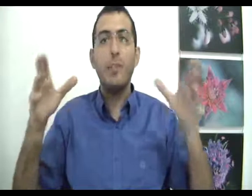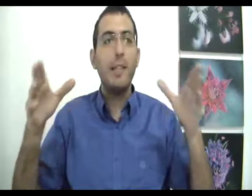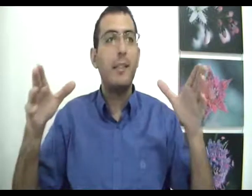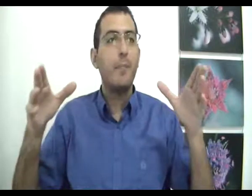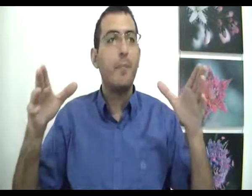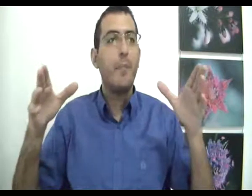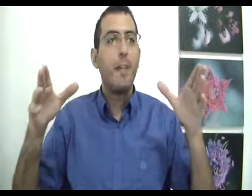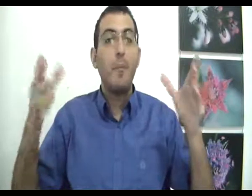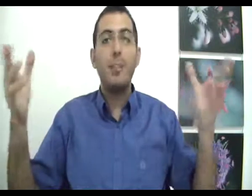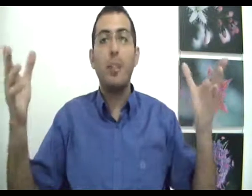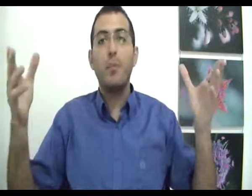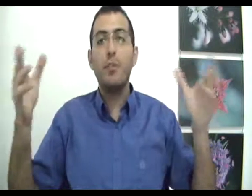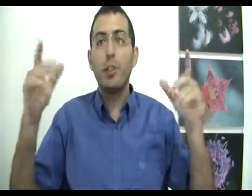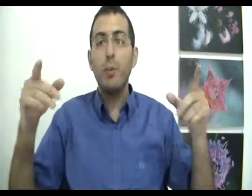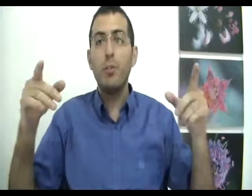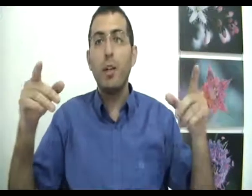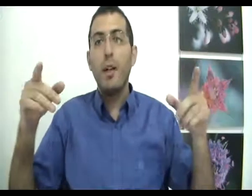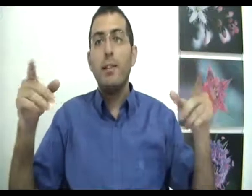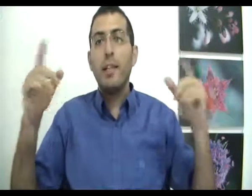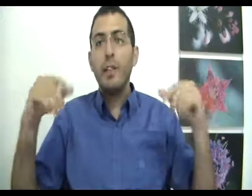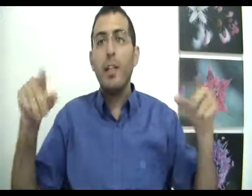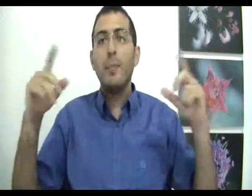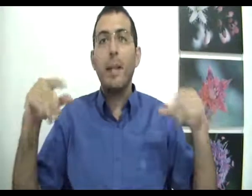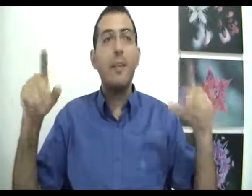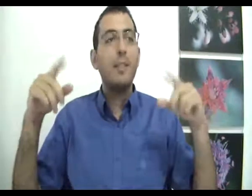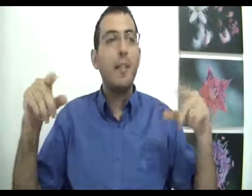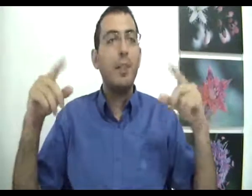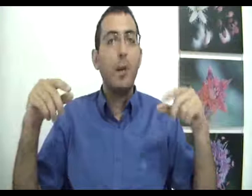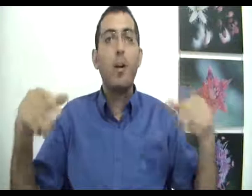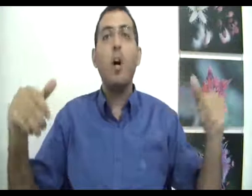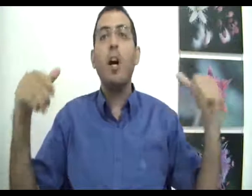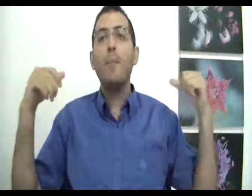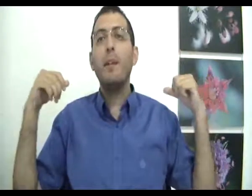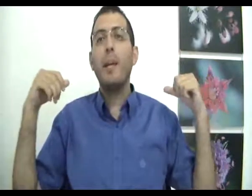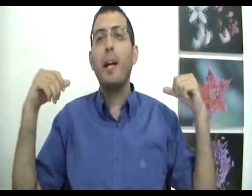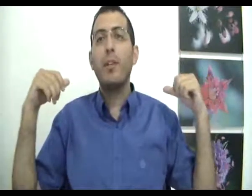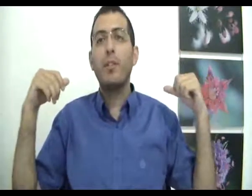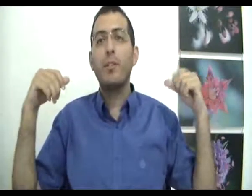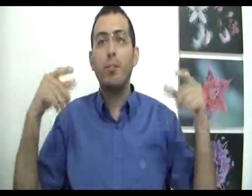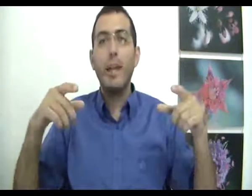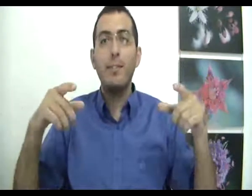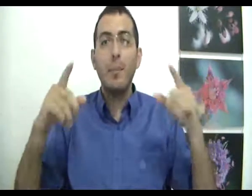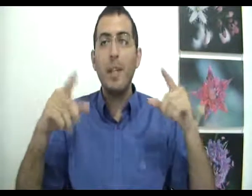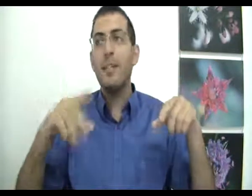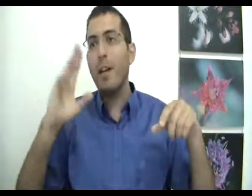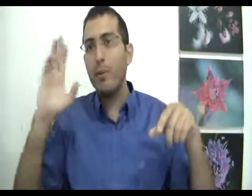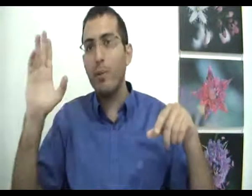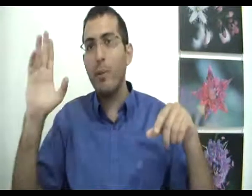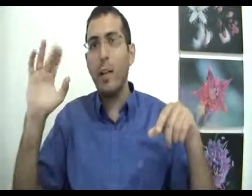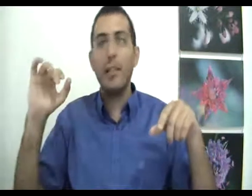בעצם, ומה זה שלמות? לשלמות זה כאשר אתה מגיע למצב שבו הכל מתהפך לך לטובה. זאת אומרת, דמיין את הדבר הטוב ביותר עלי